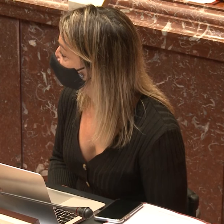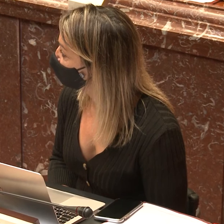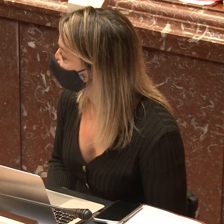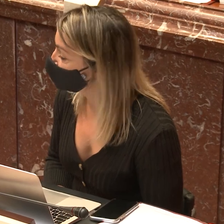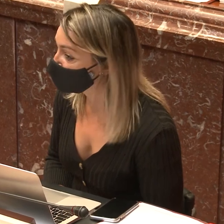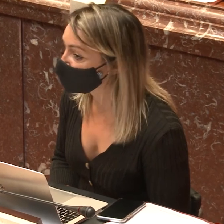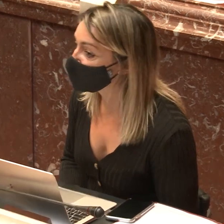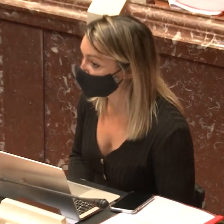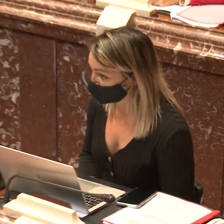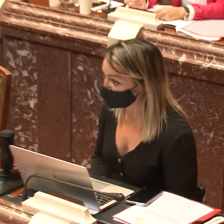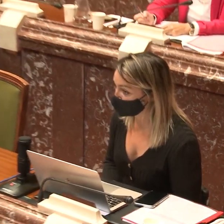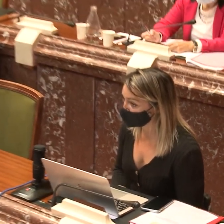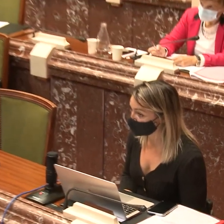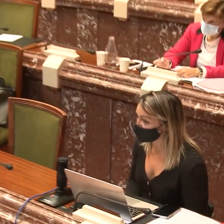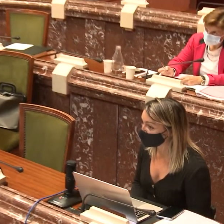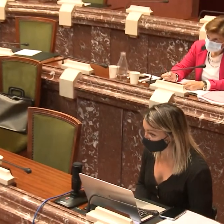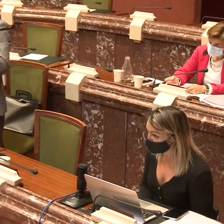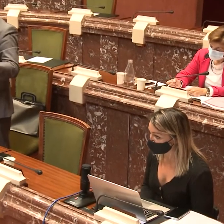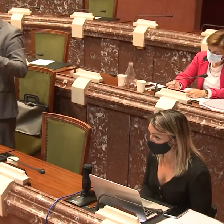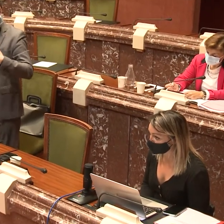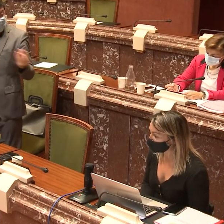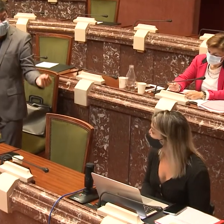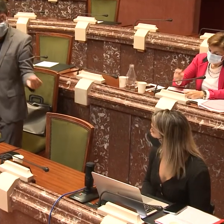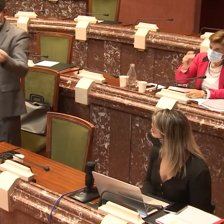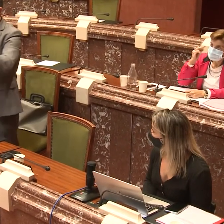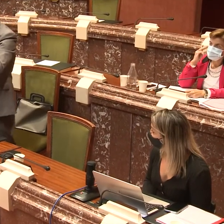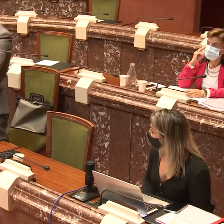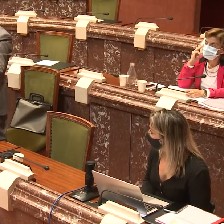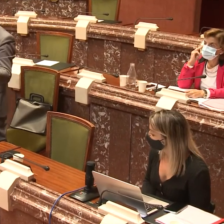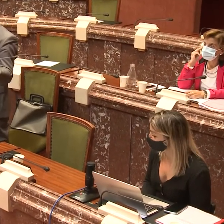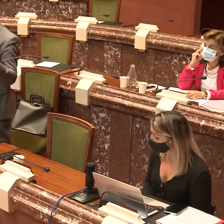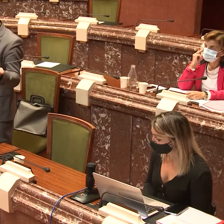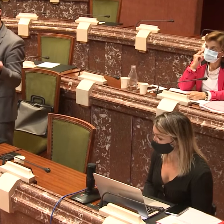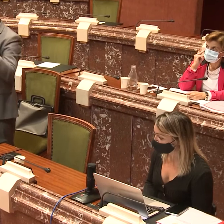Y, bueno, sí es que teníamos con ella un borrador, un proyecto